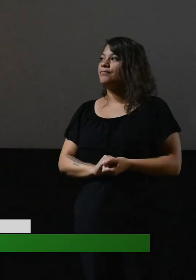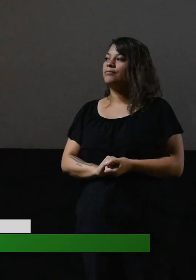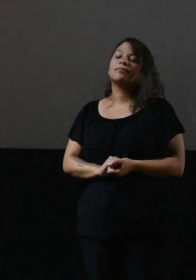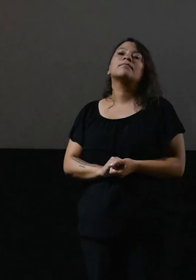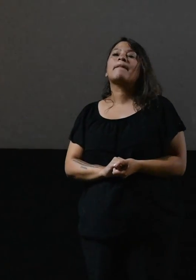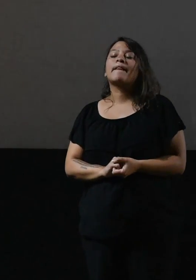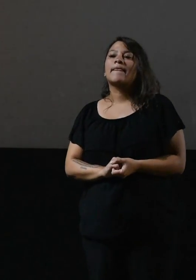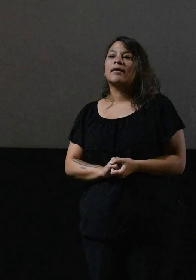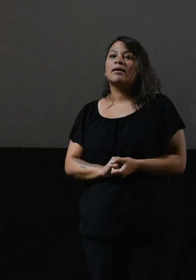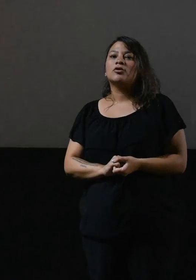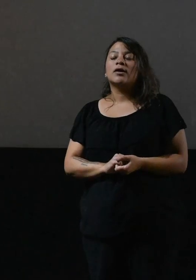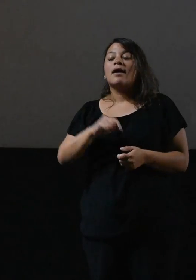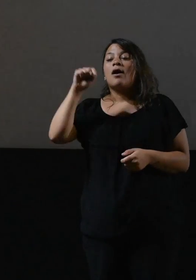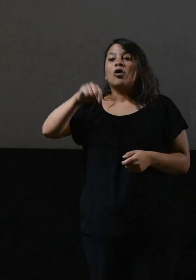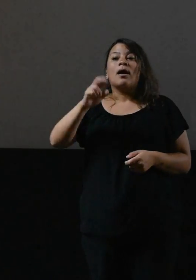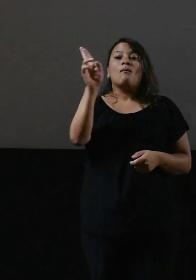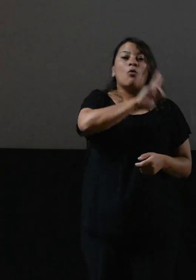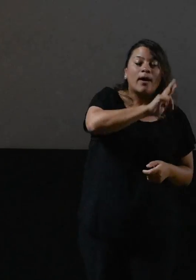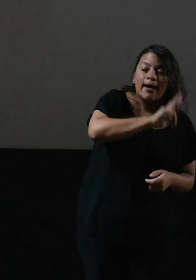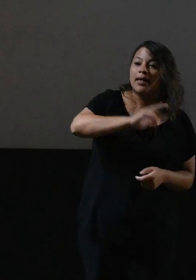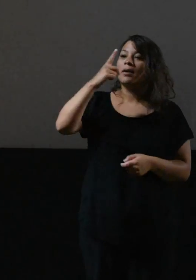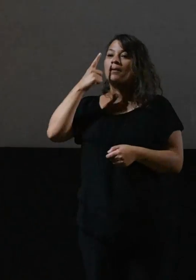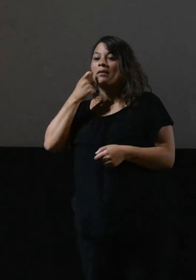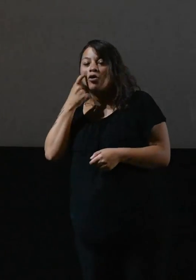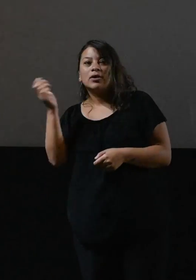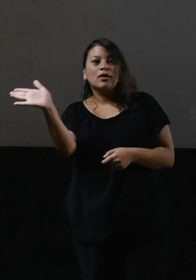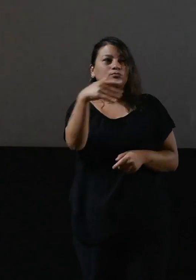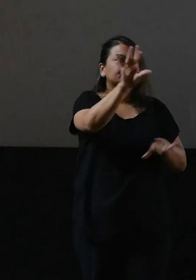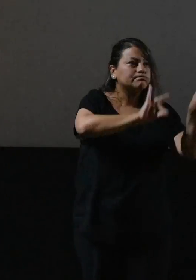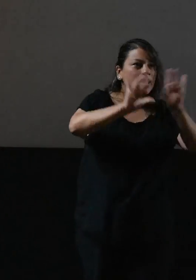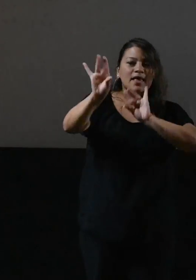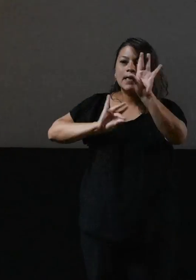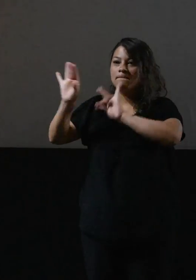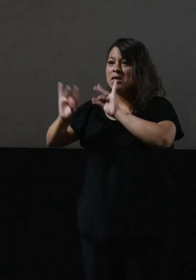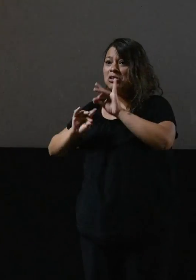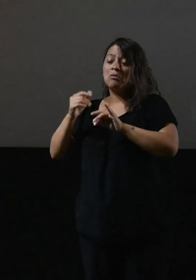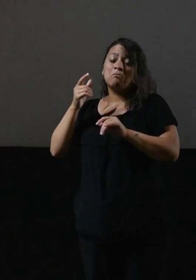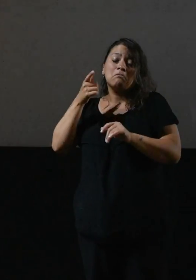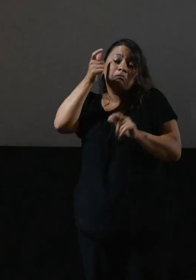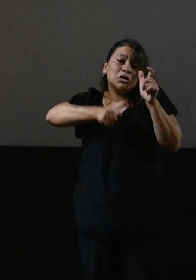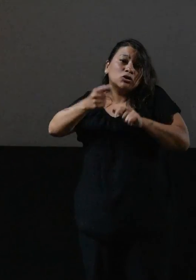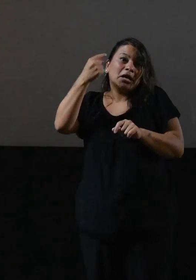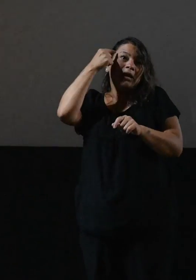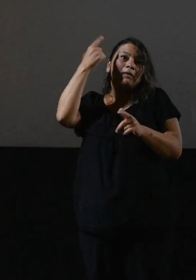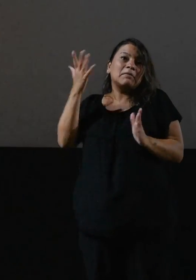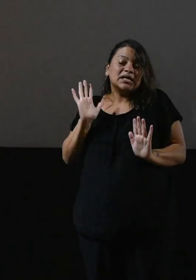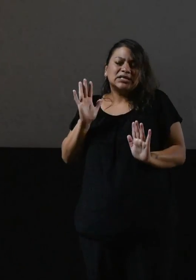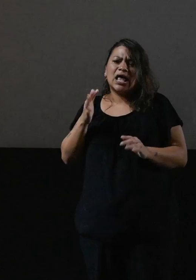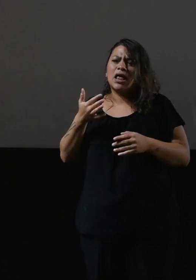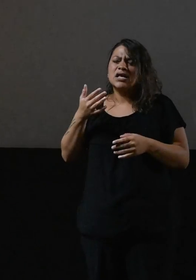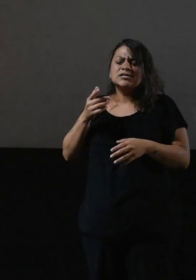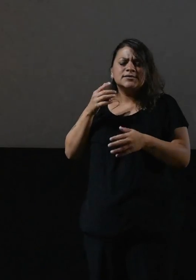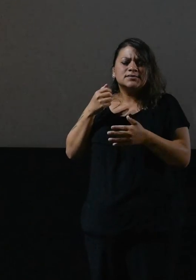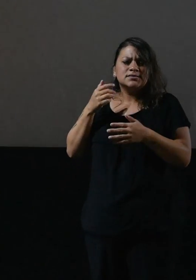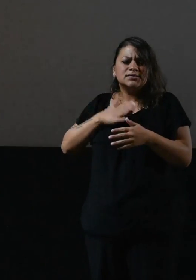invito a todos y a todas, a aquellos que sean capaces de temblar de indignación